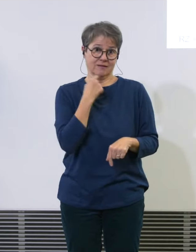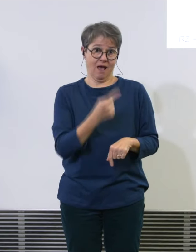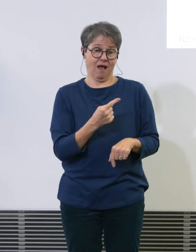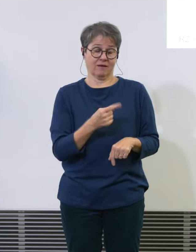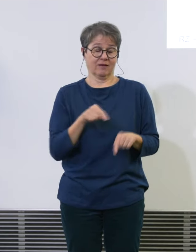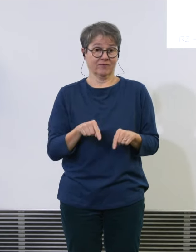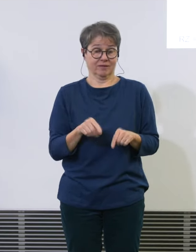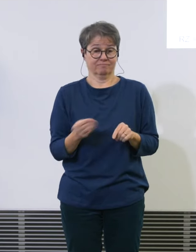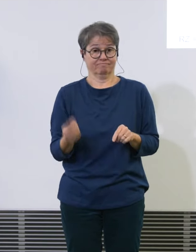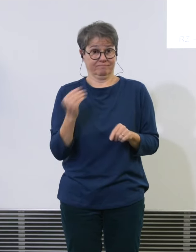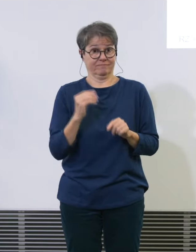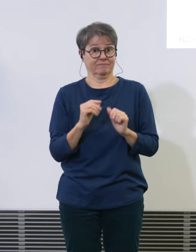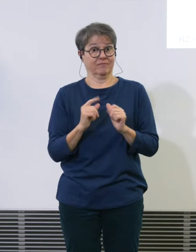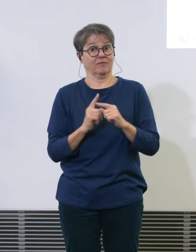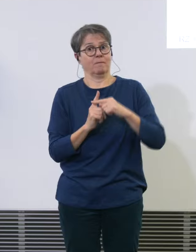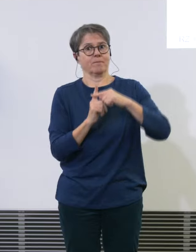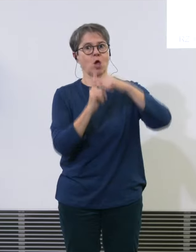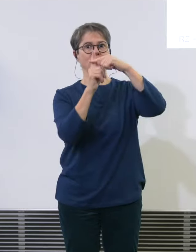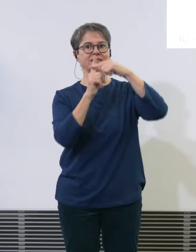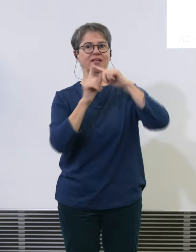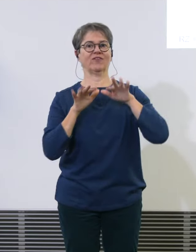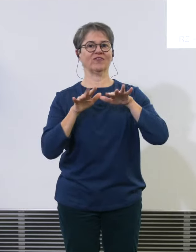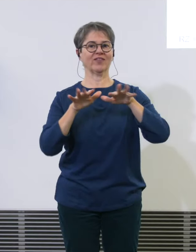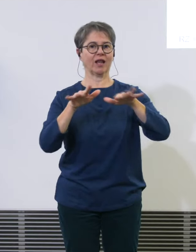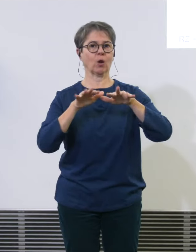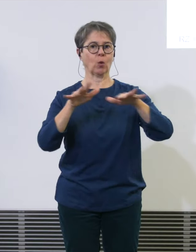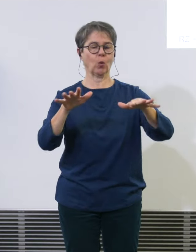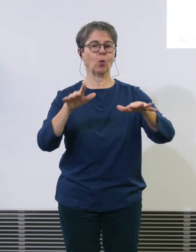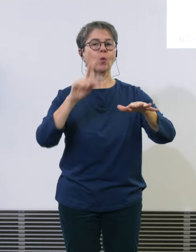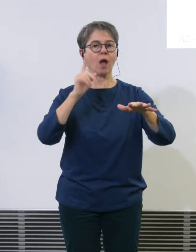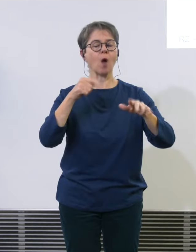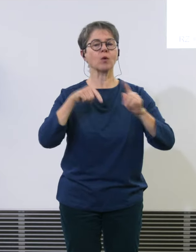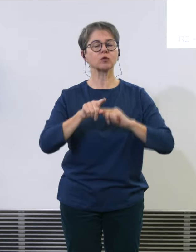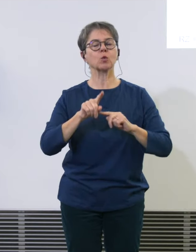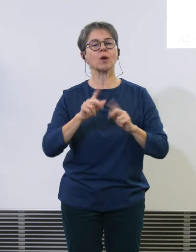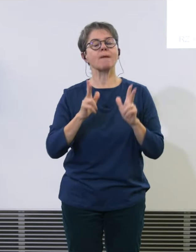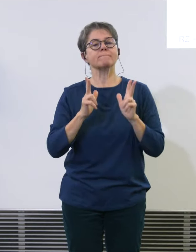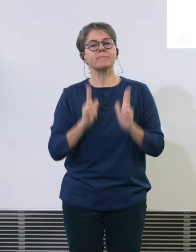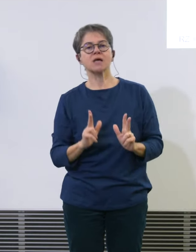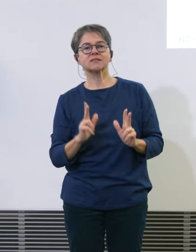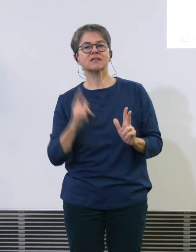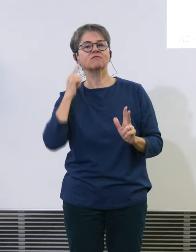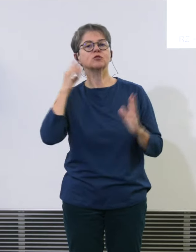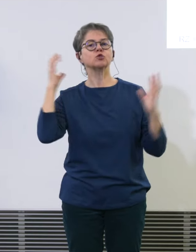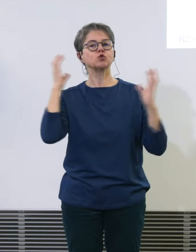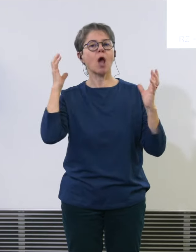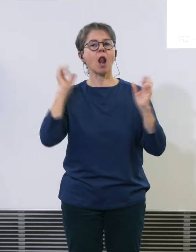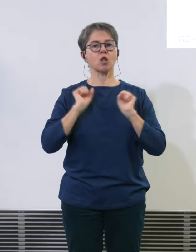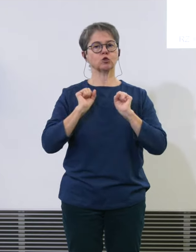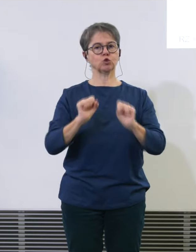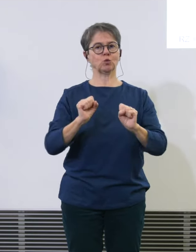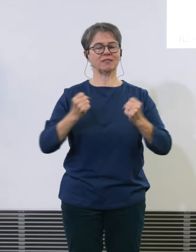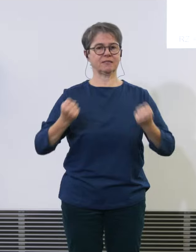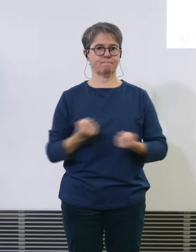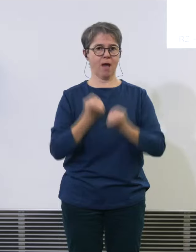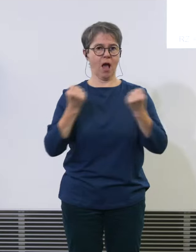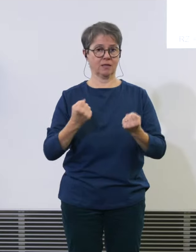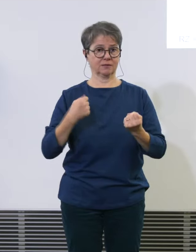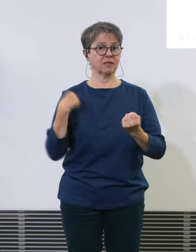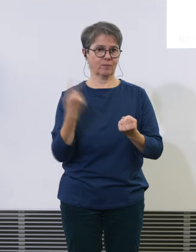Wirkung, auch zusammen mit den passiven Schallschutzmassnahmen, die wir ja ständig machen. Jetzt noch